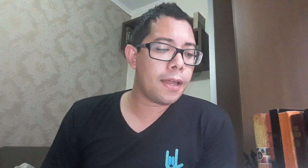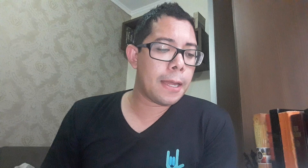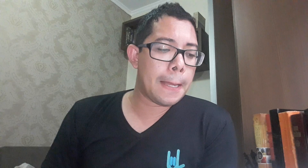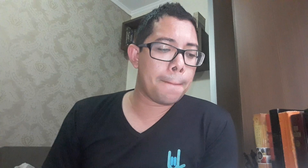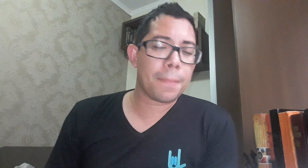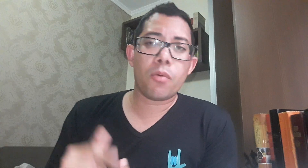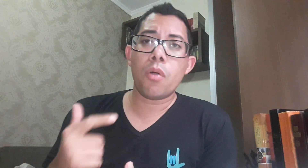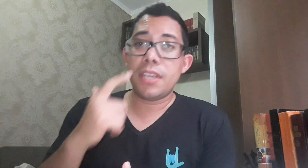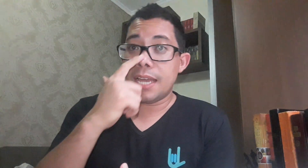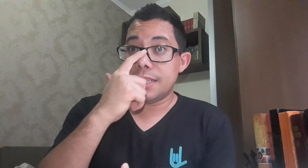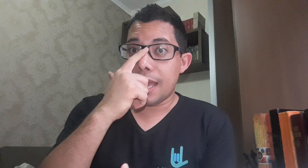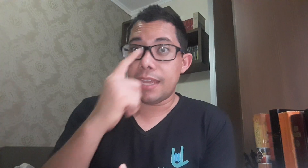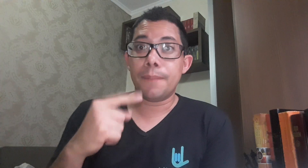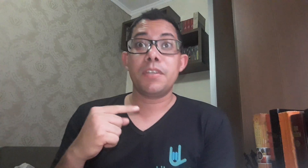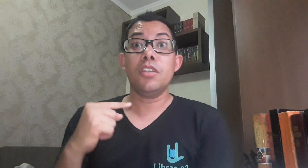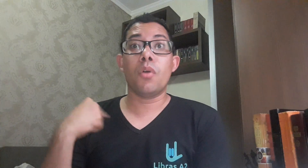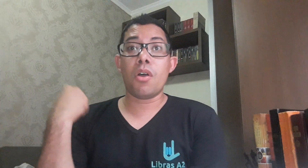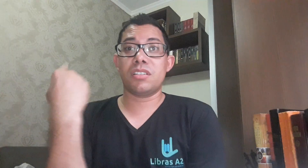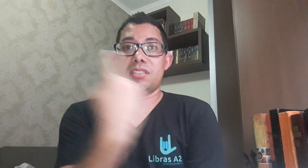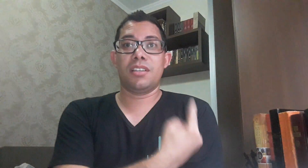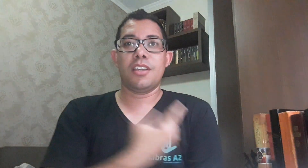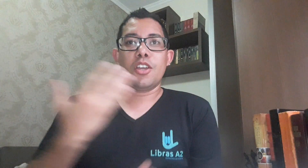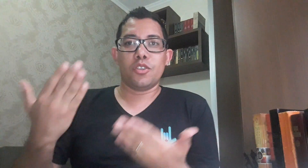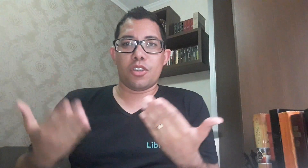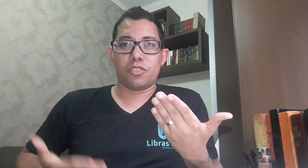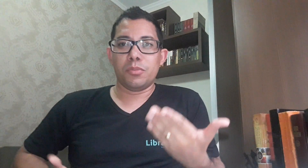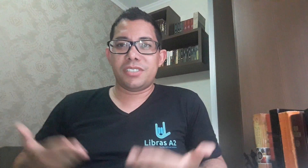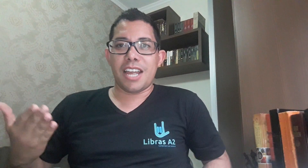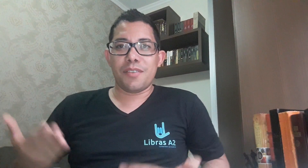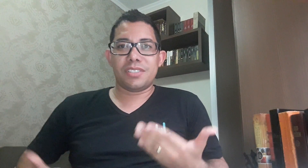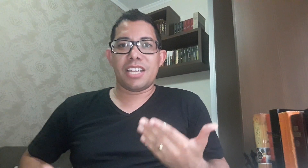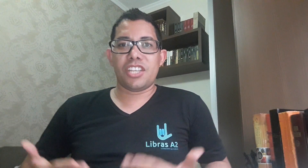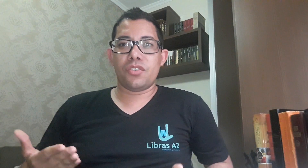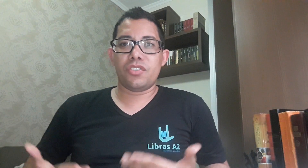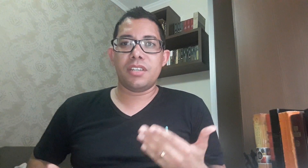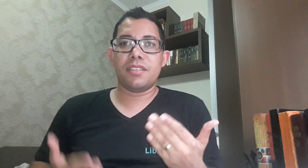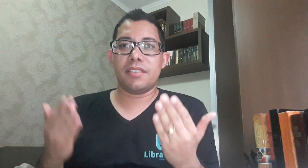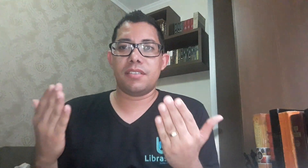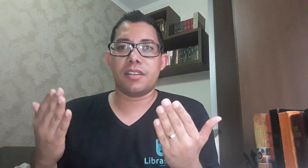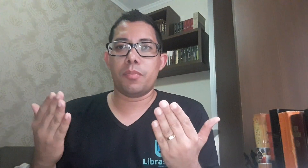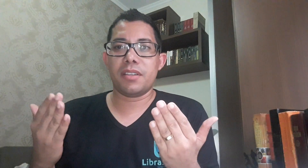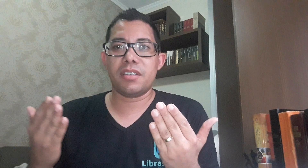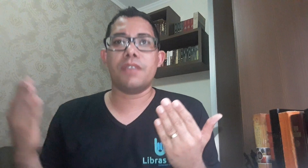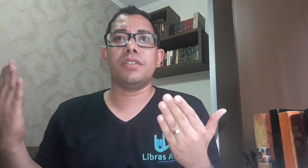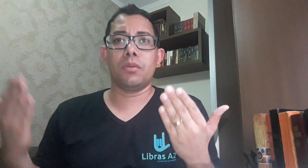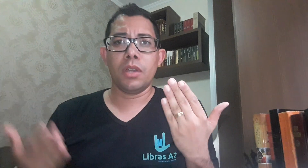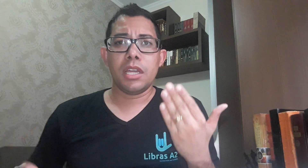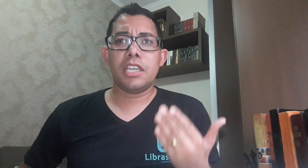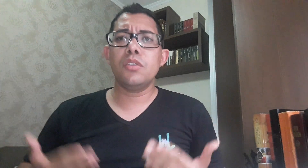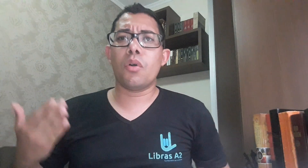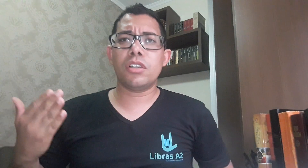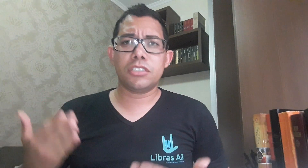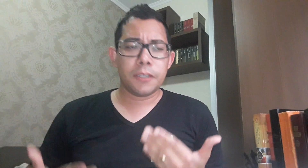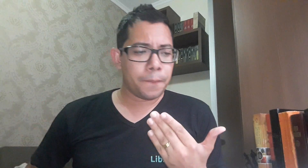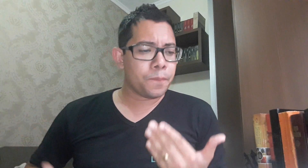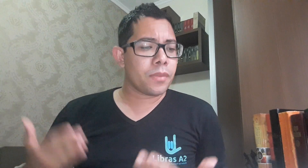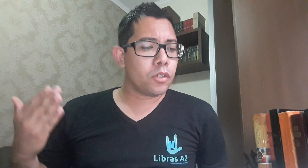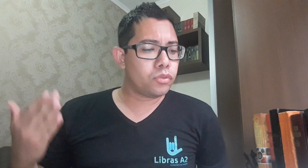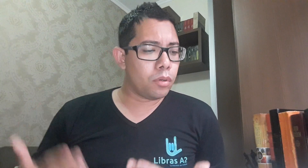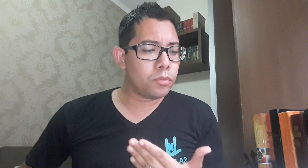Então, qual que a ideia? Que nós, nós somos servos, né? A gente utiliza esse sinal pra servo. Então, que nós somos